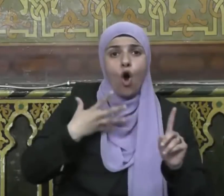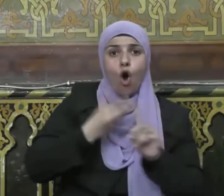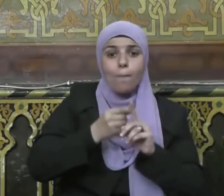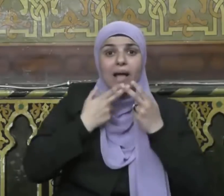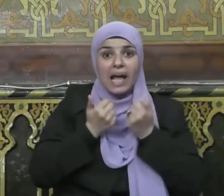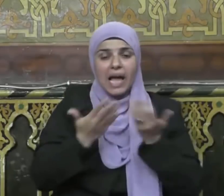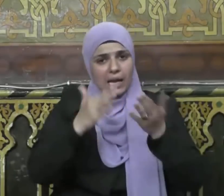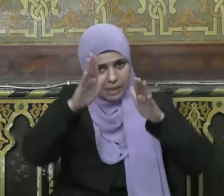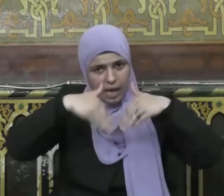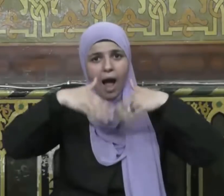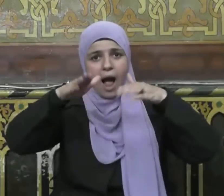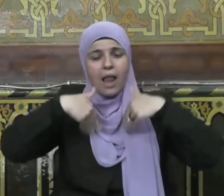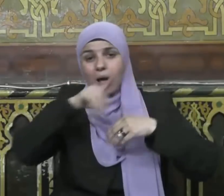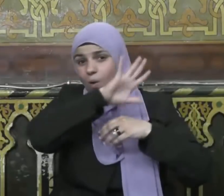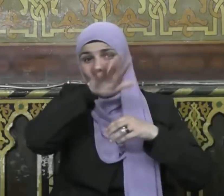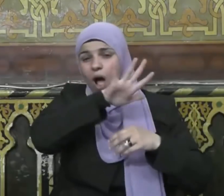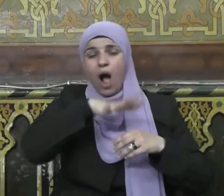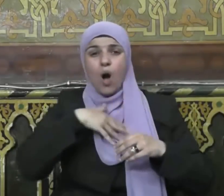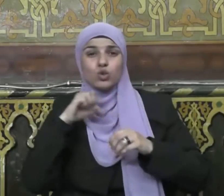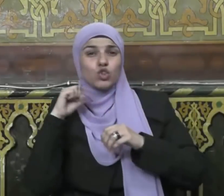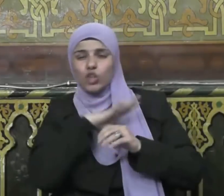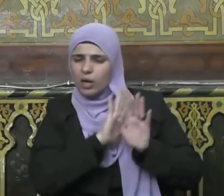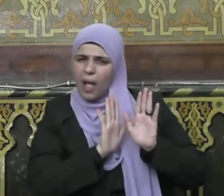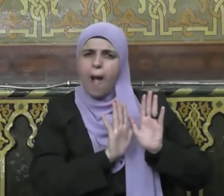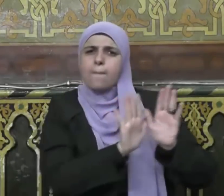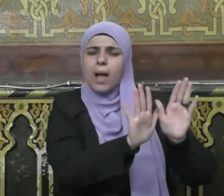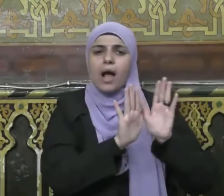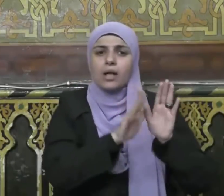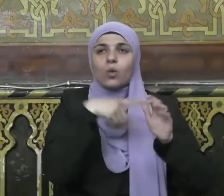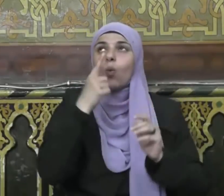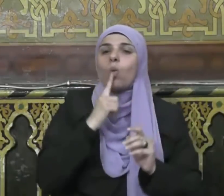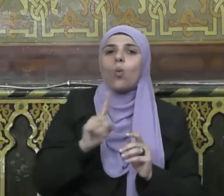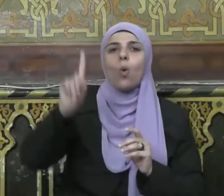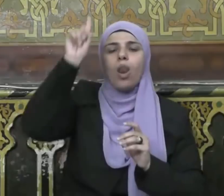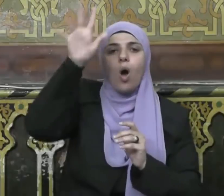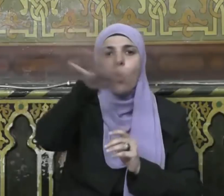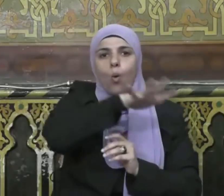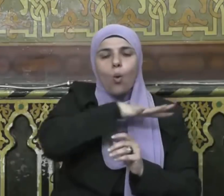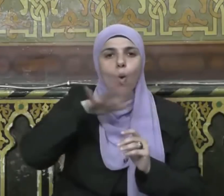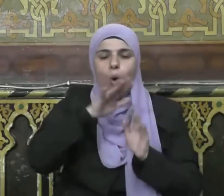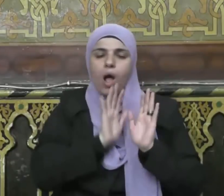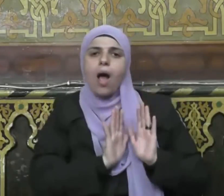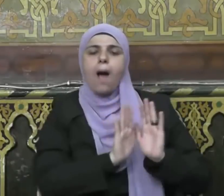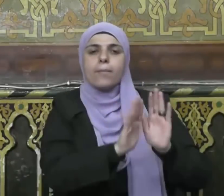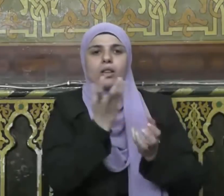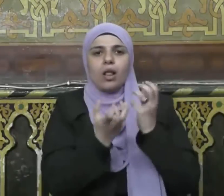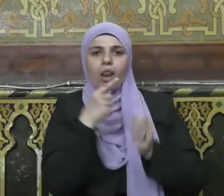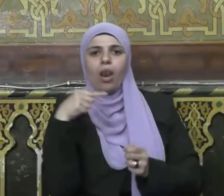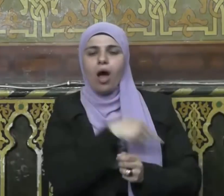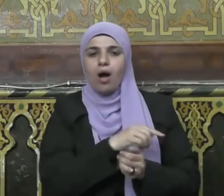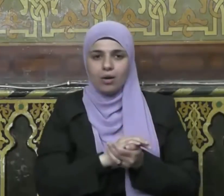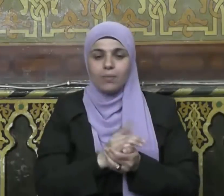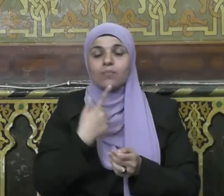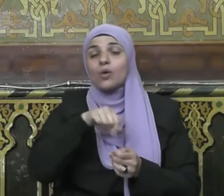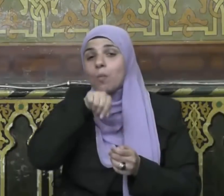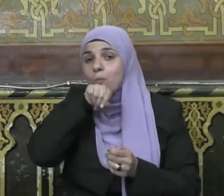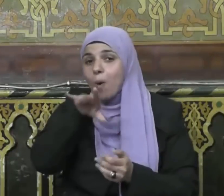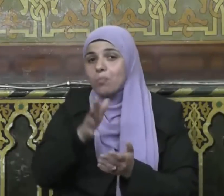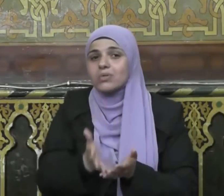لن يدخل النار أبدا فالصوم أحد أبواب الخير وخصاله التي تقل